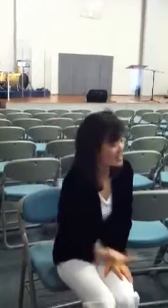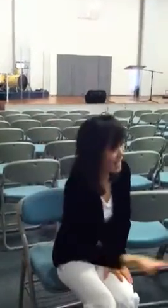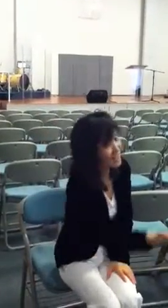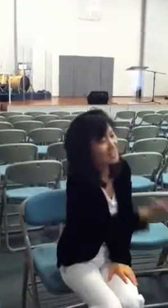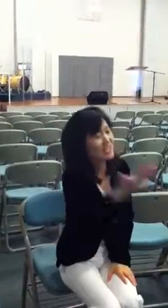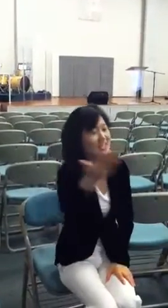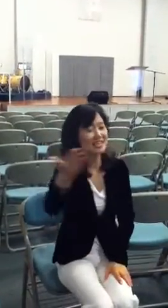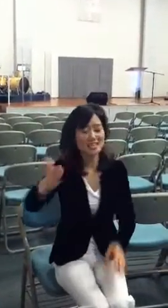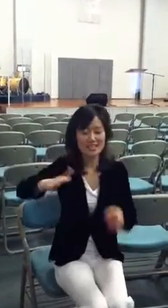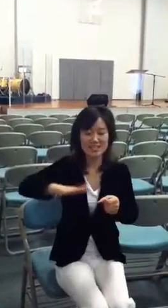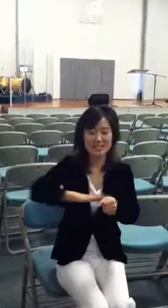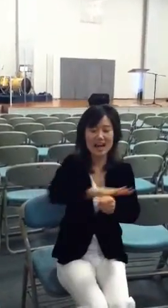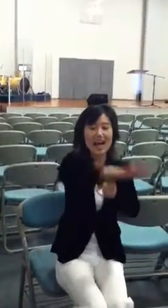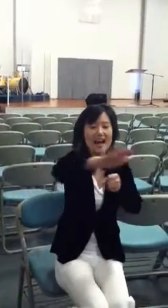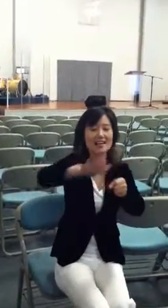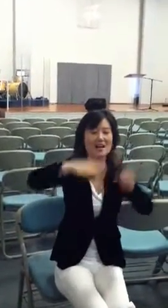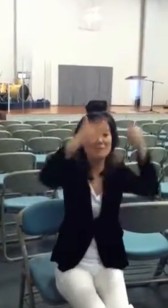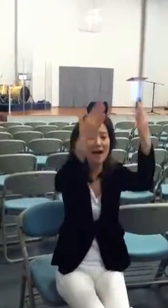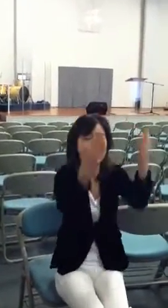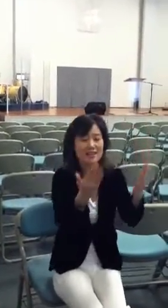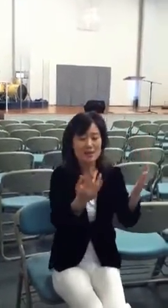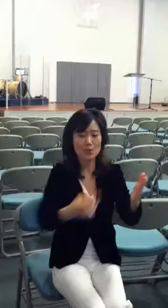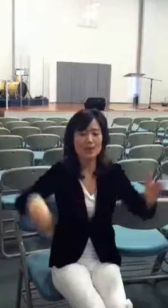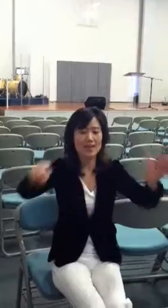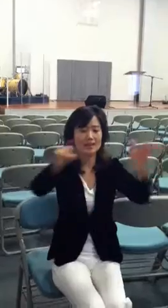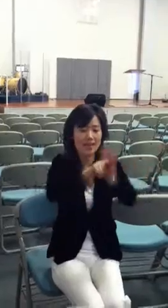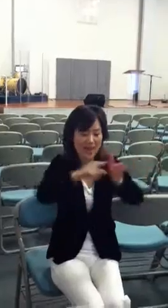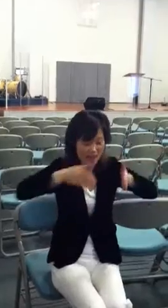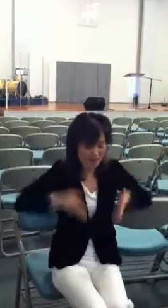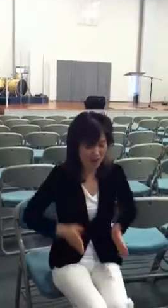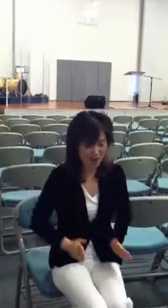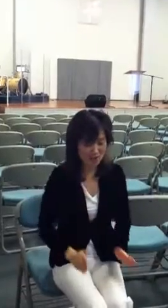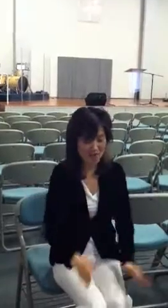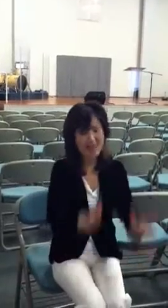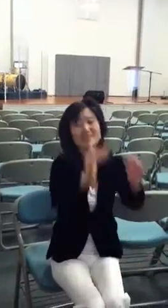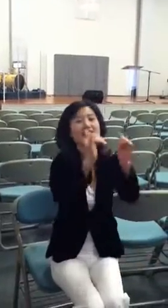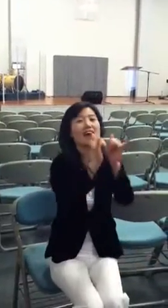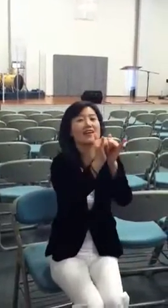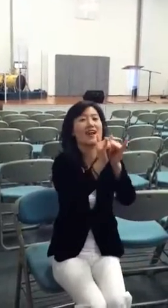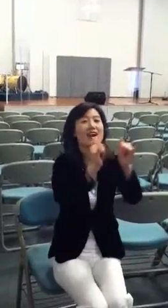당신은 사랑받기 위해 태어난 사람